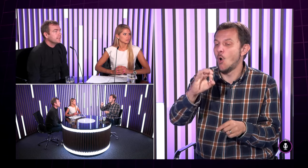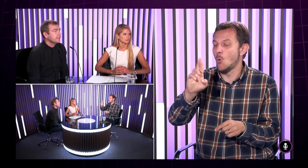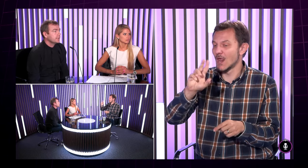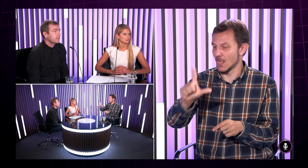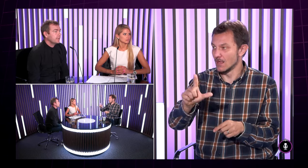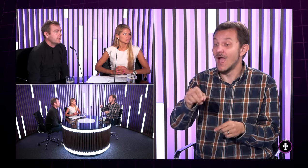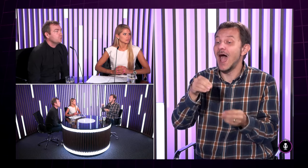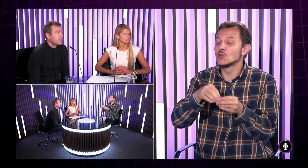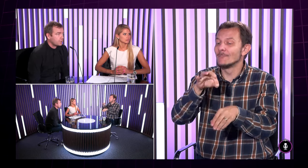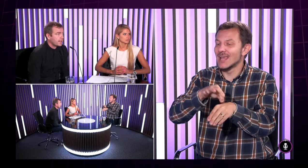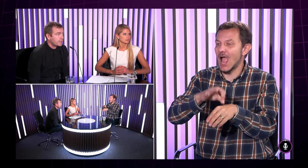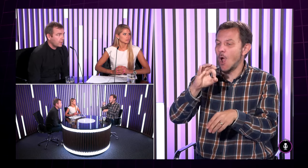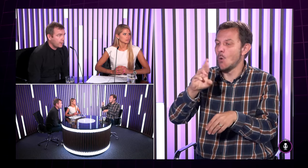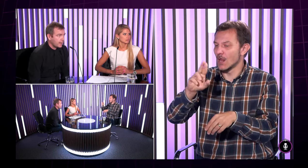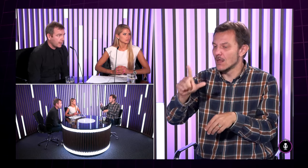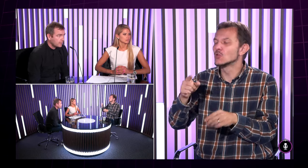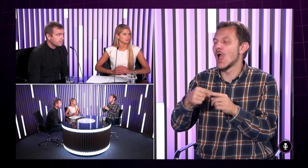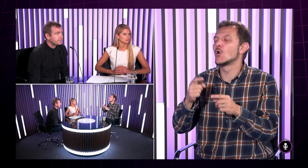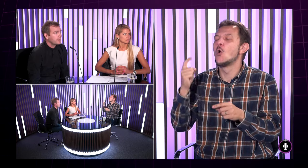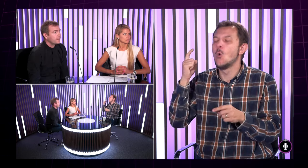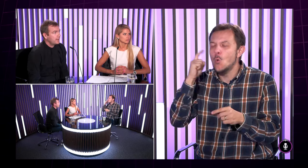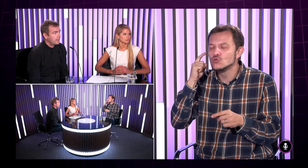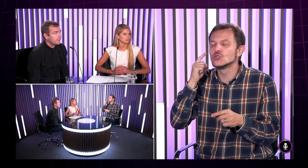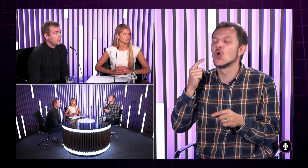tak deti idú ku lekárový ORL,